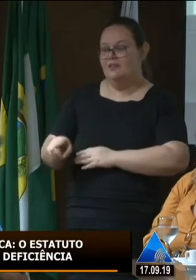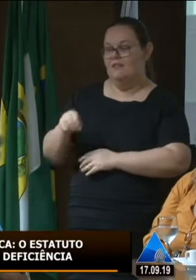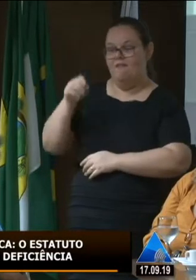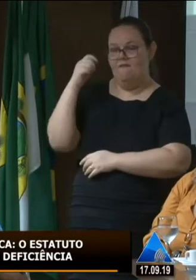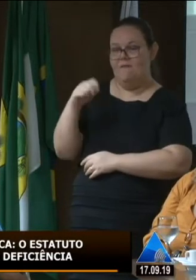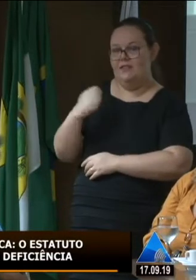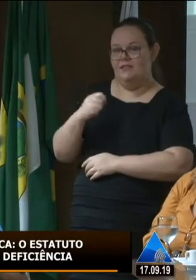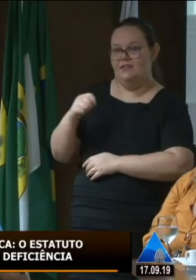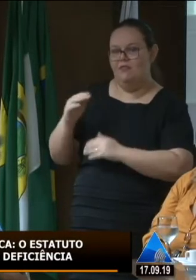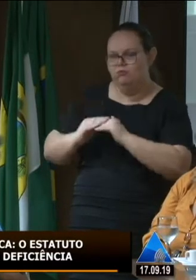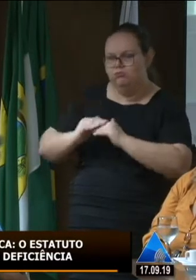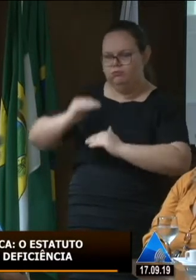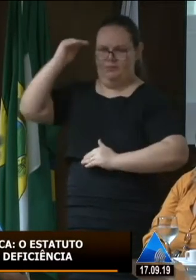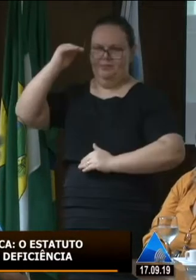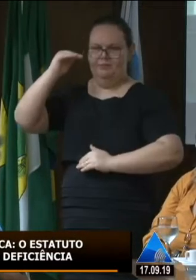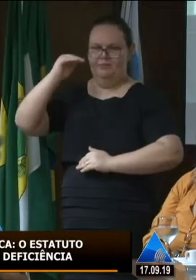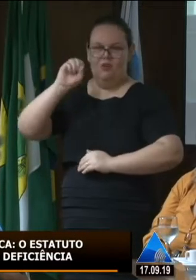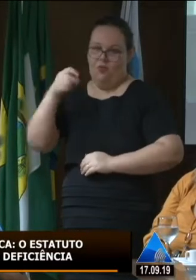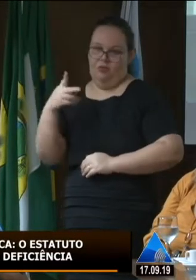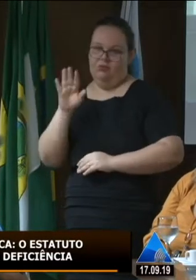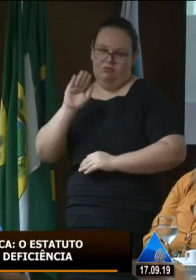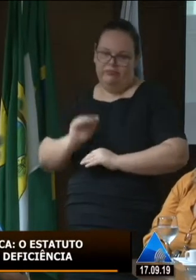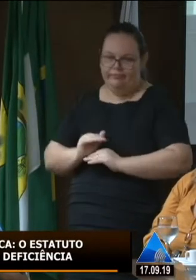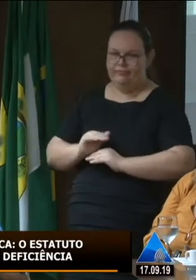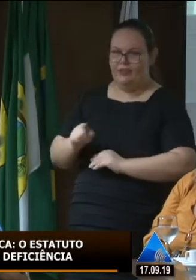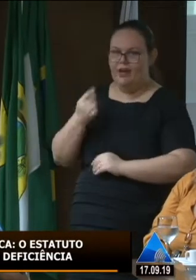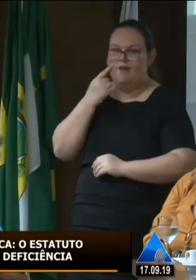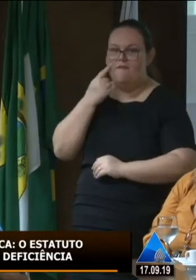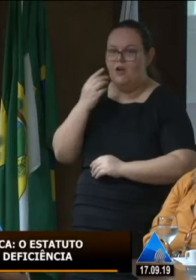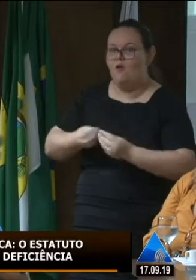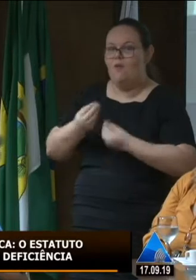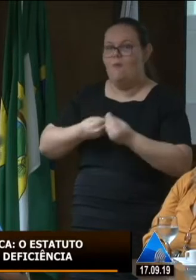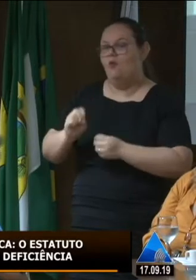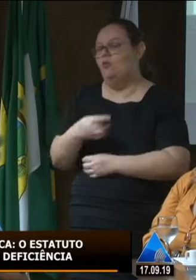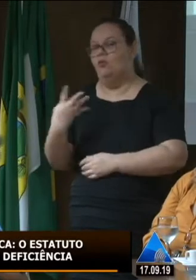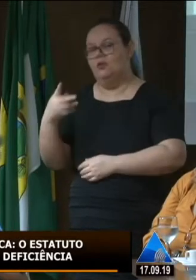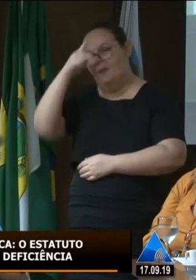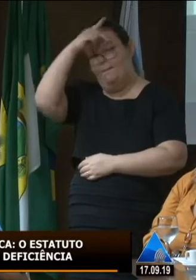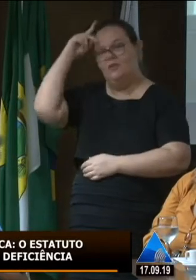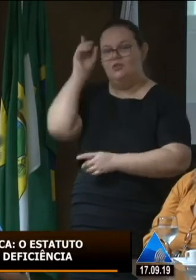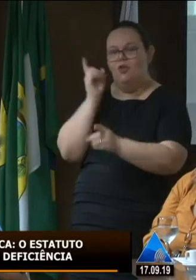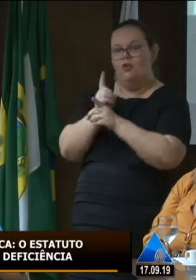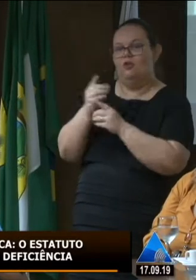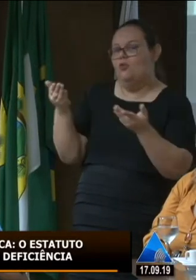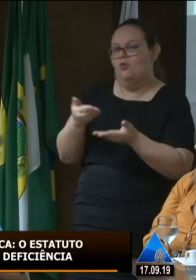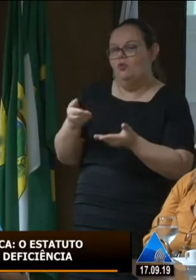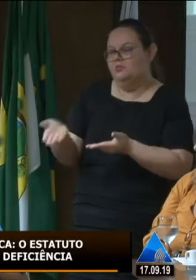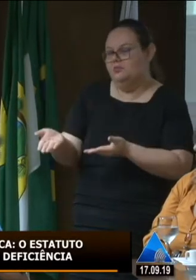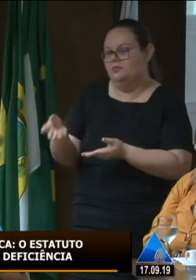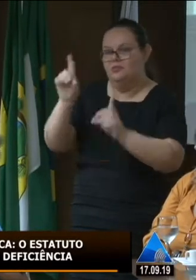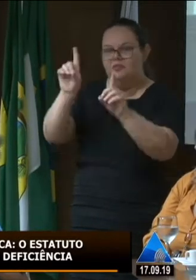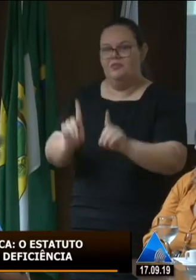busque no seu dia a dia questione quantas pessoas eu encontrei hoje com